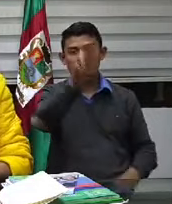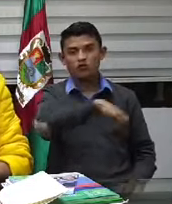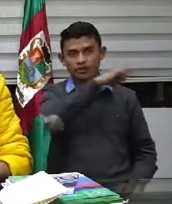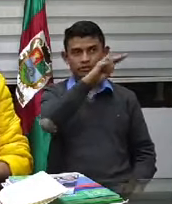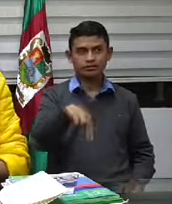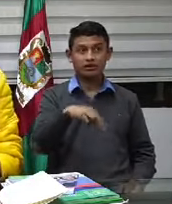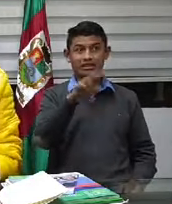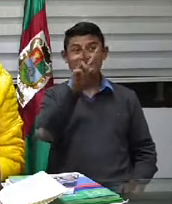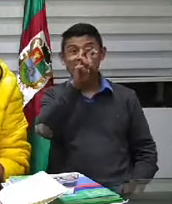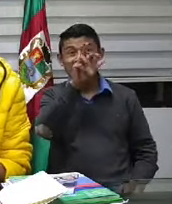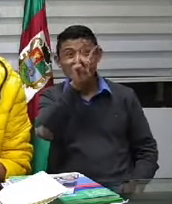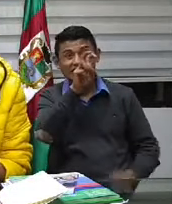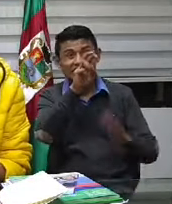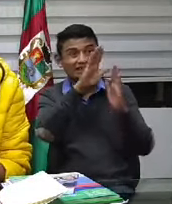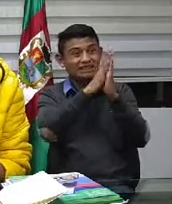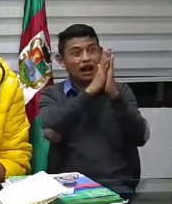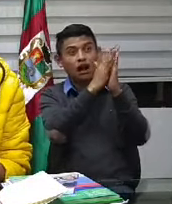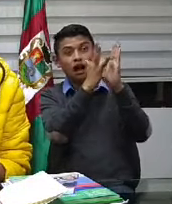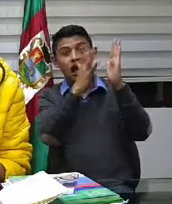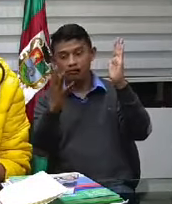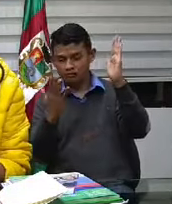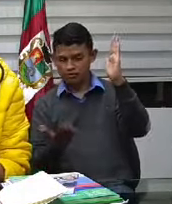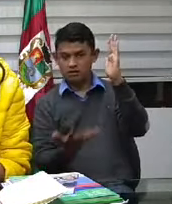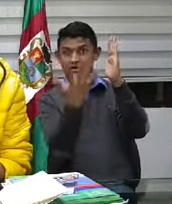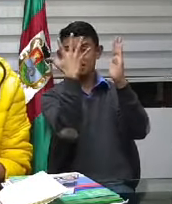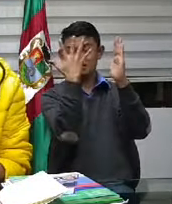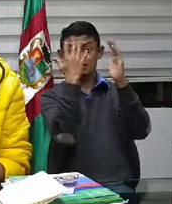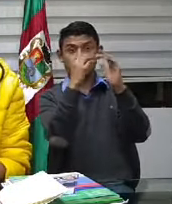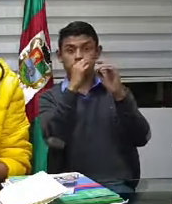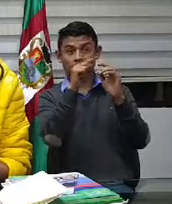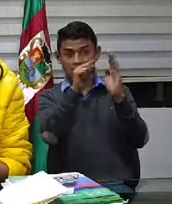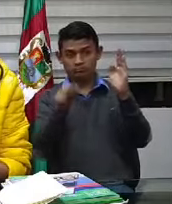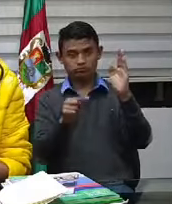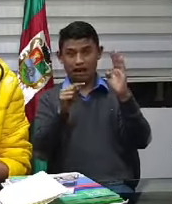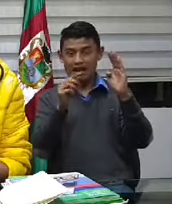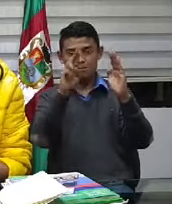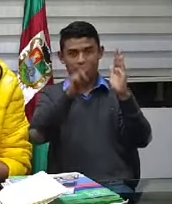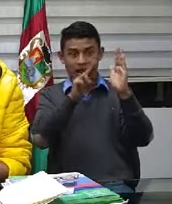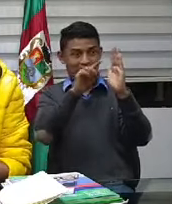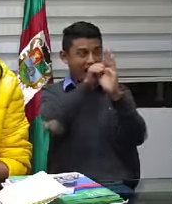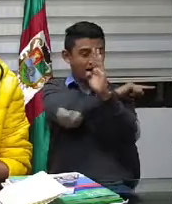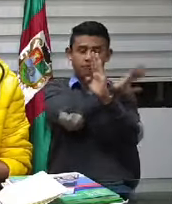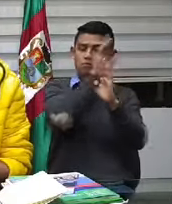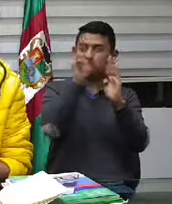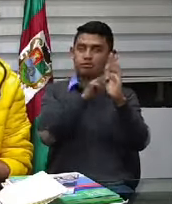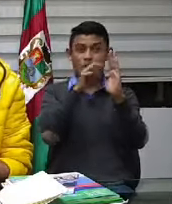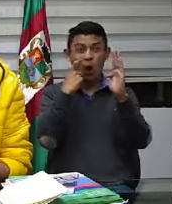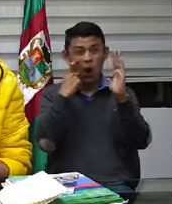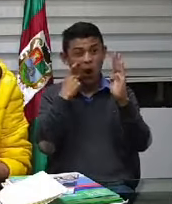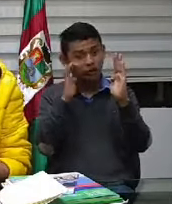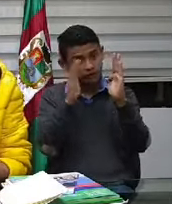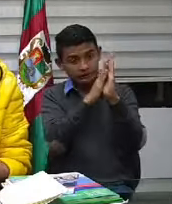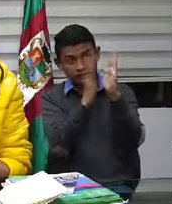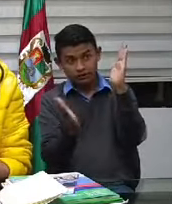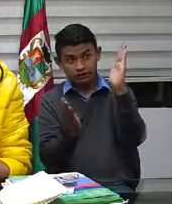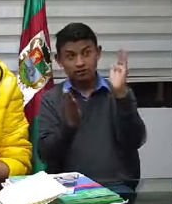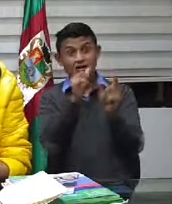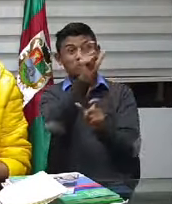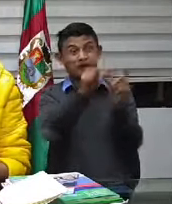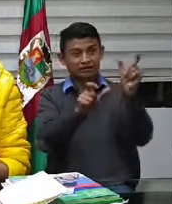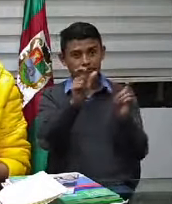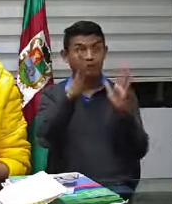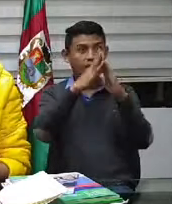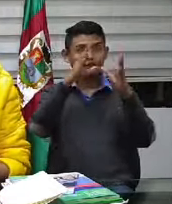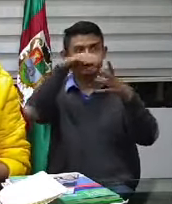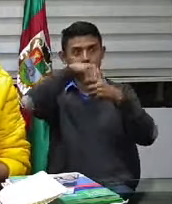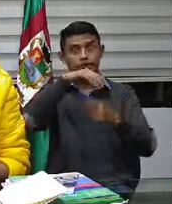todos estos por ejemplo en lo que tengo que ver quiénes están exentos todas las personas que aparecerán en el decreto que